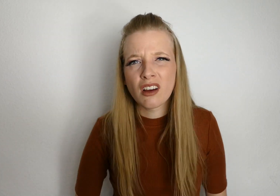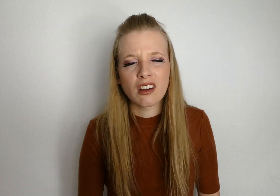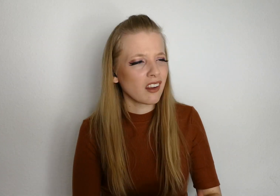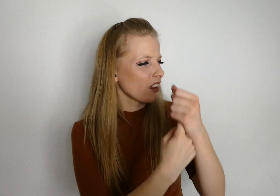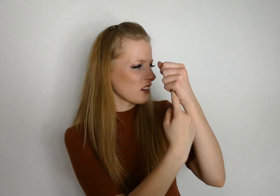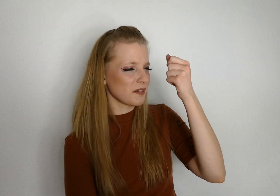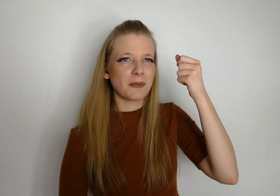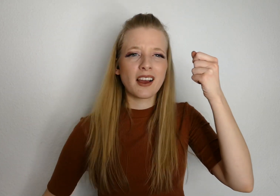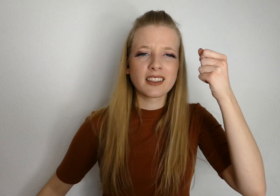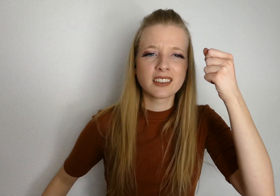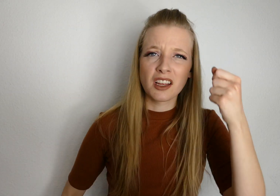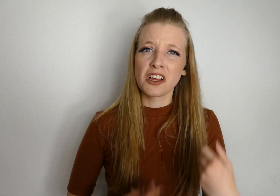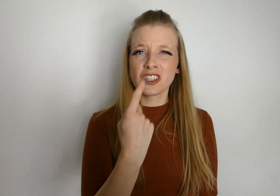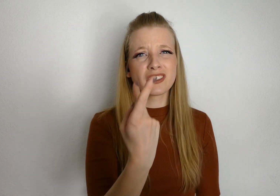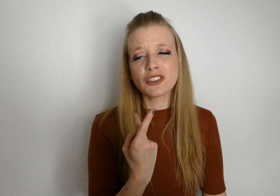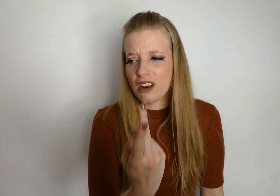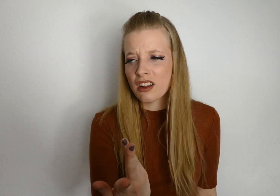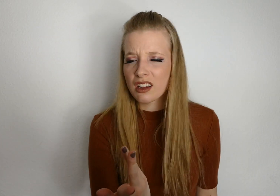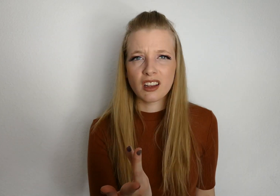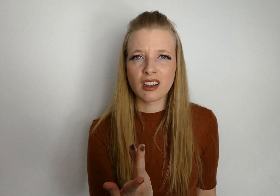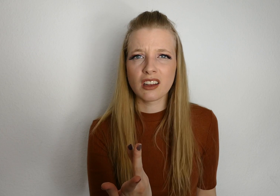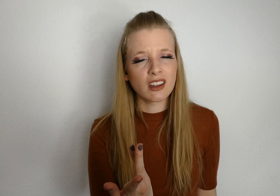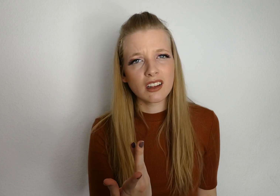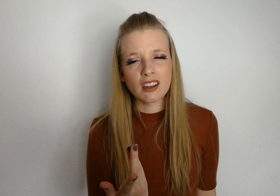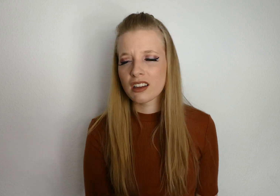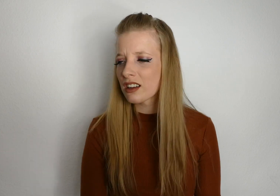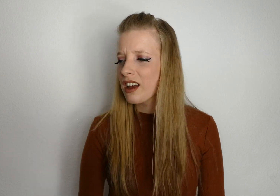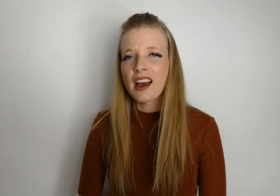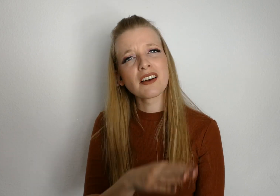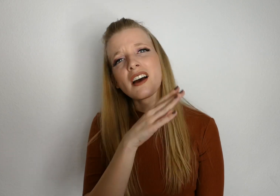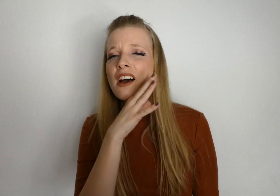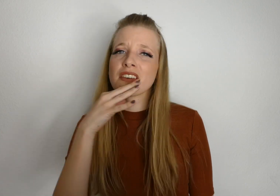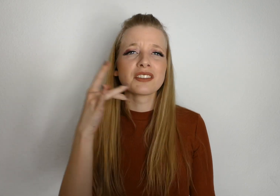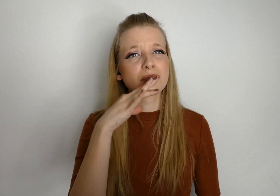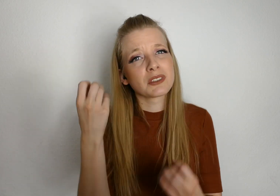längst am Arsch Zwischen uns ist Viel zu viel passiert